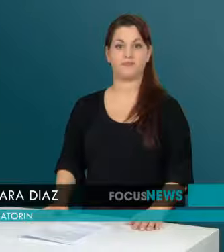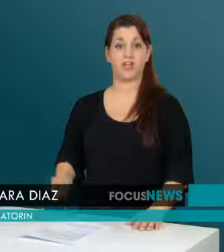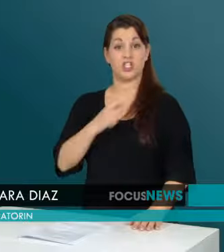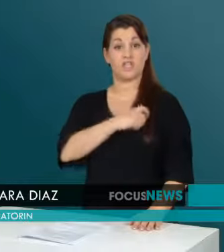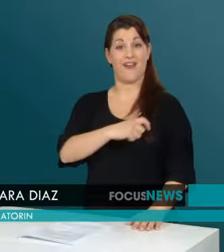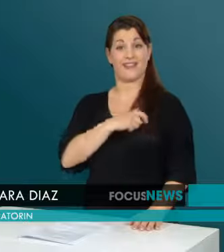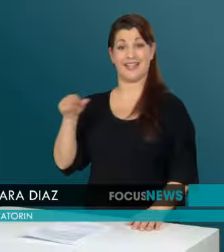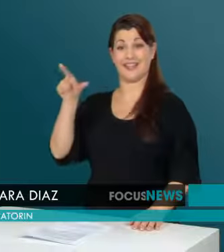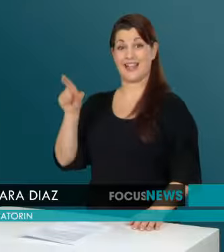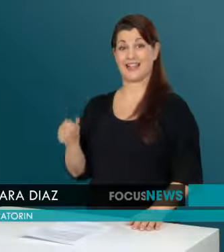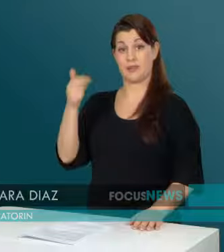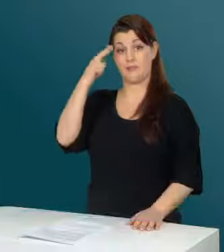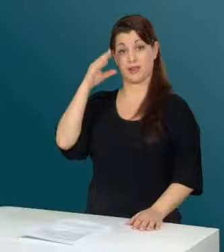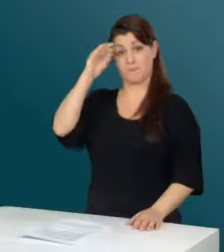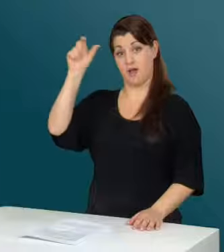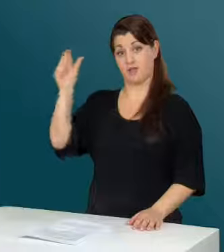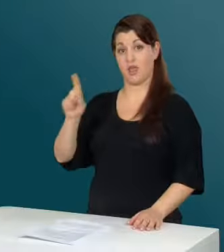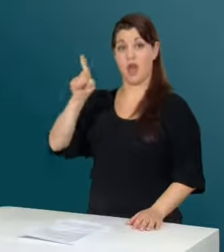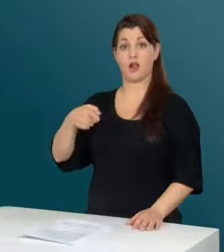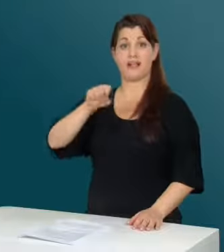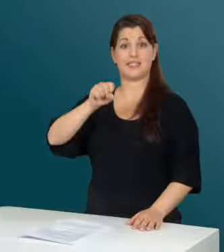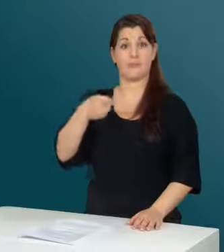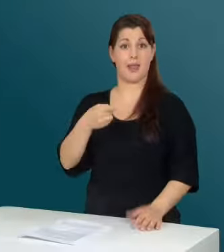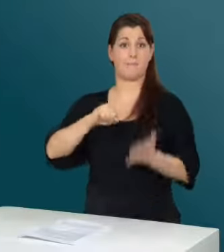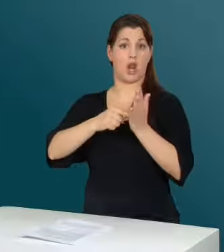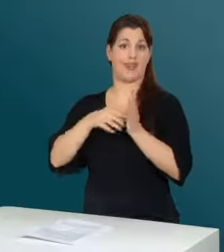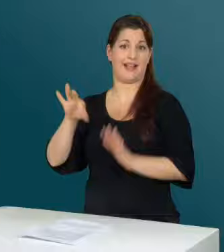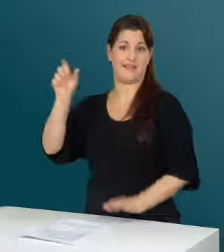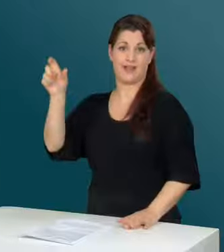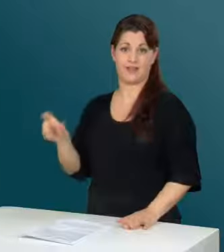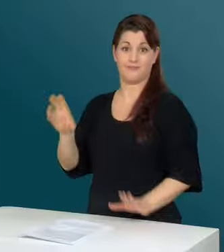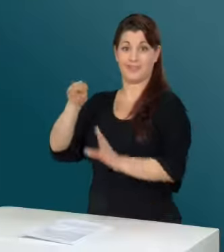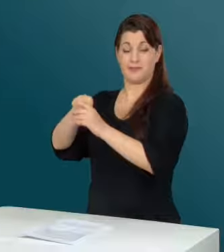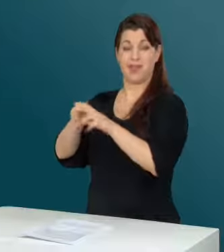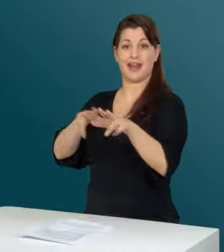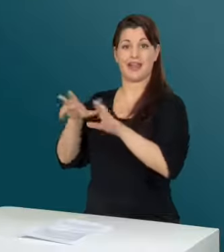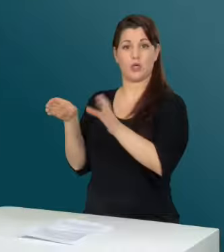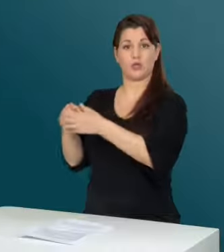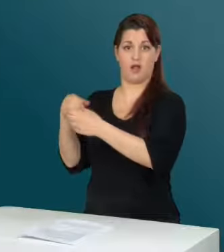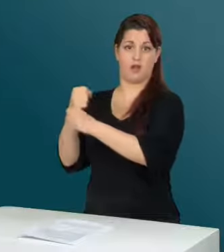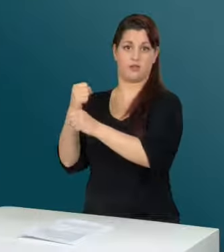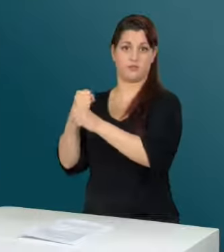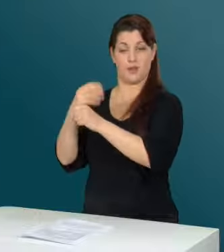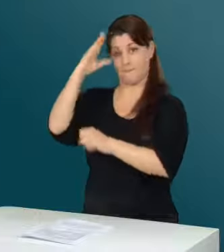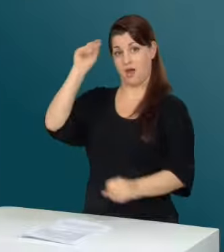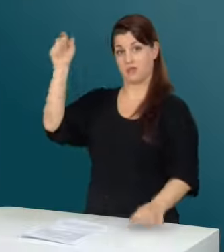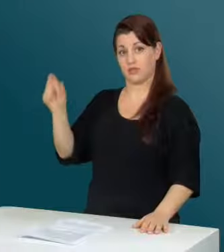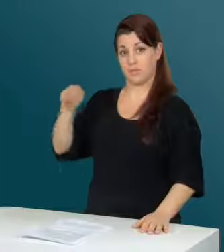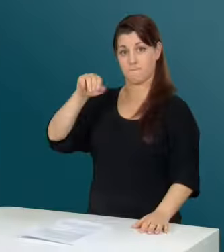In der Schweiz wurde im Tessin zum ersten Mal ein blinder SP-Politiker in den Regierungsrat gewählt. Manuele